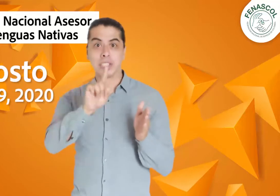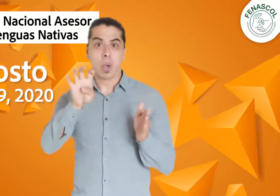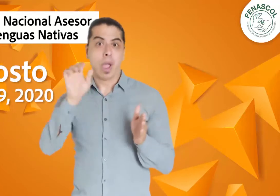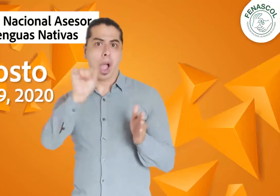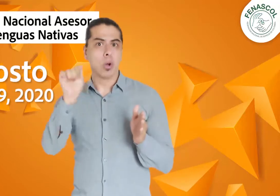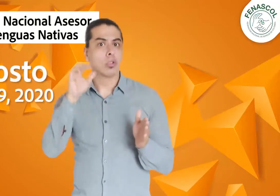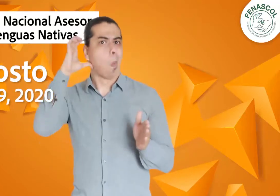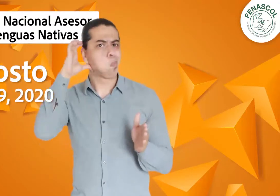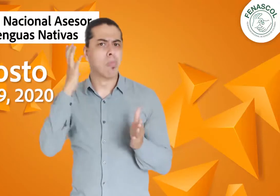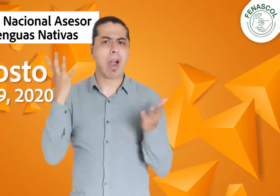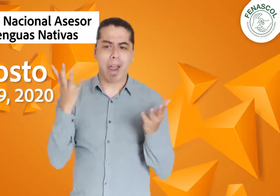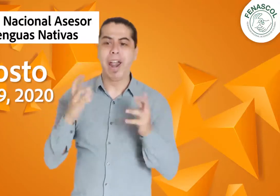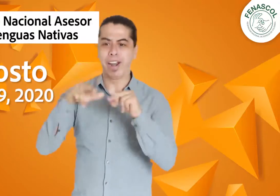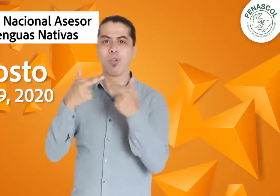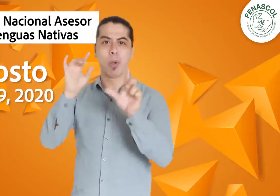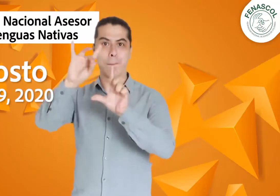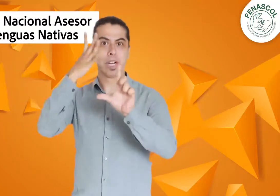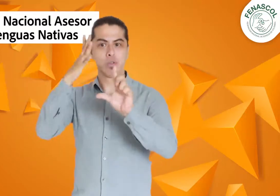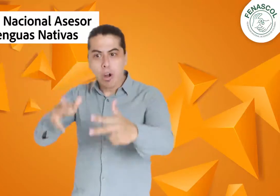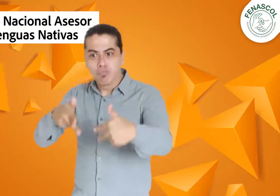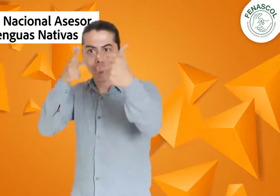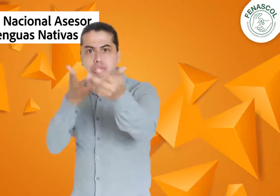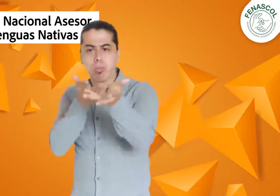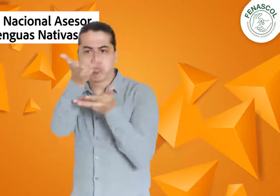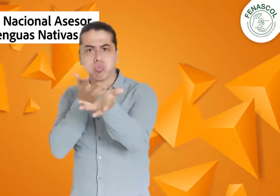se llevó a cabo la reunión virtual de dicho consejo.